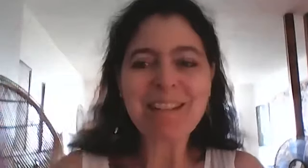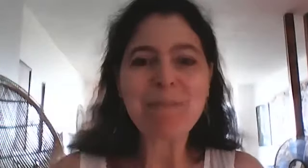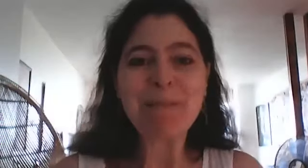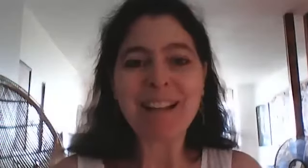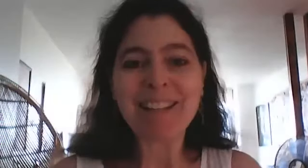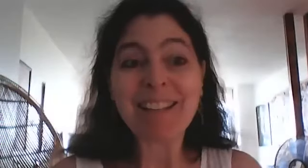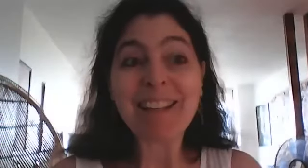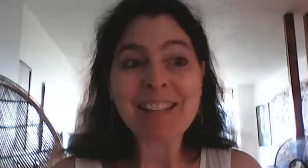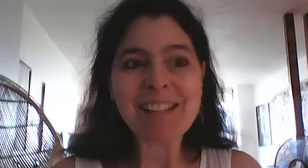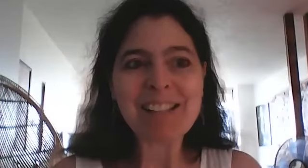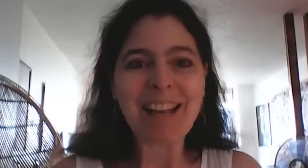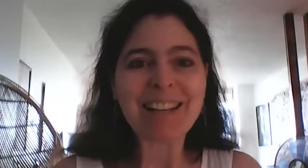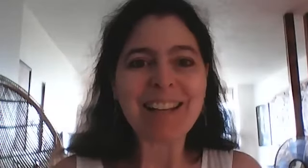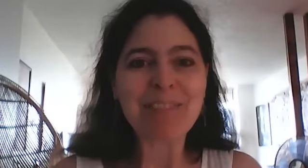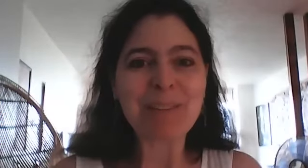bye bye et j'arrête let's see